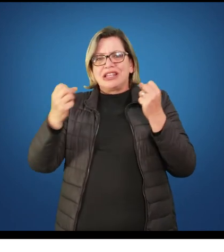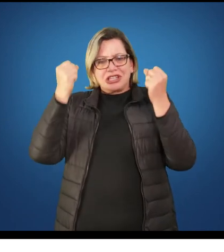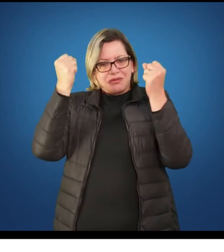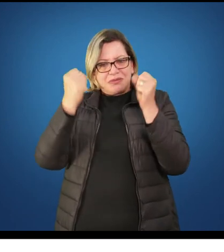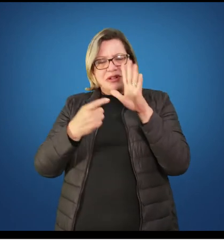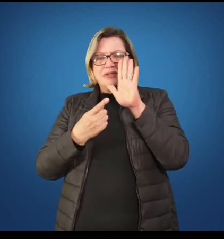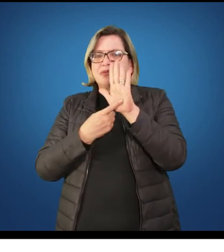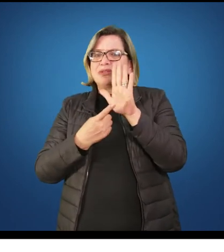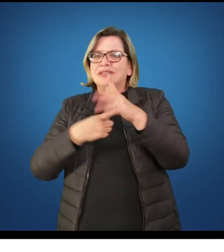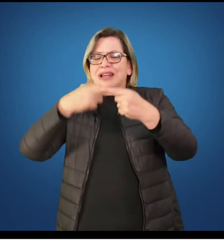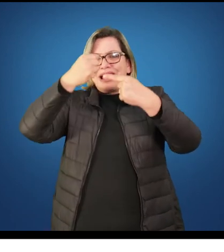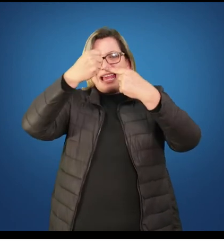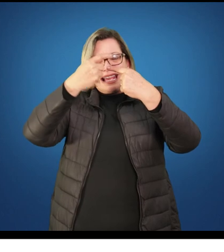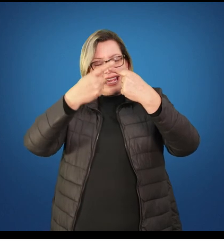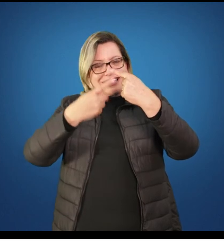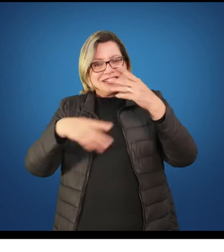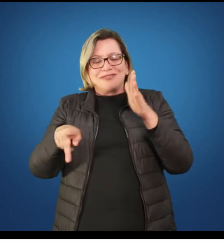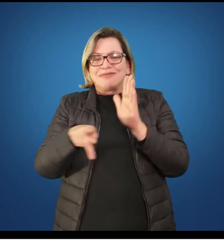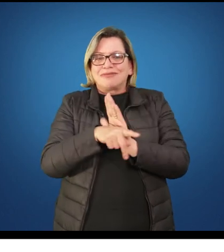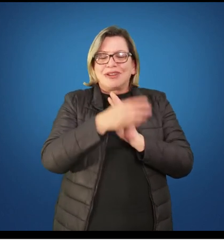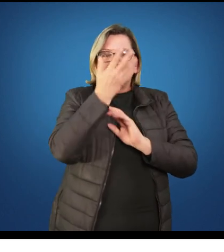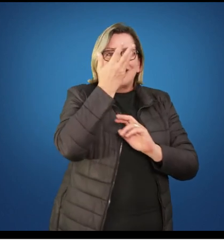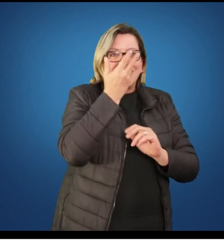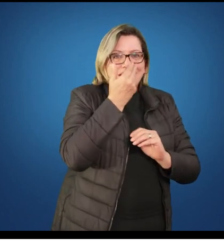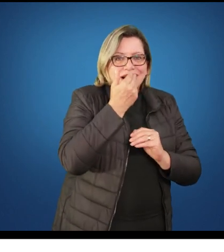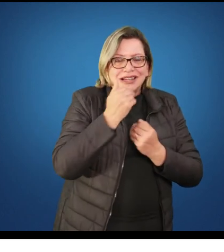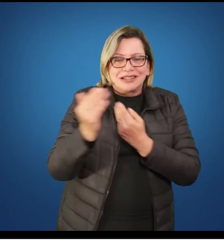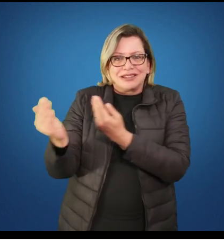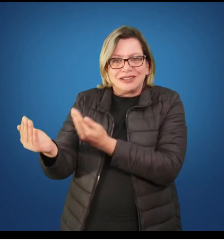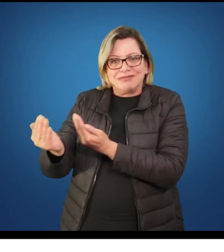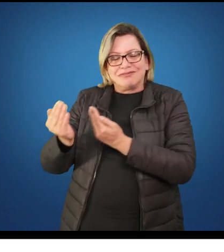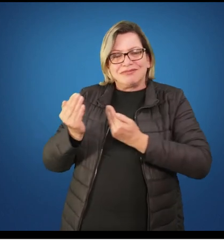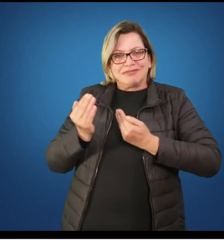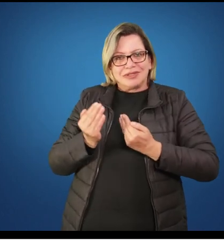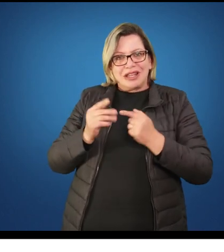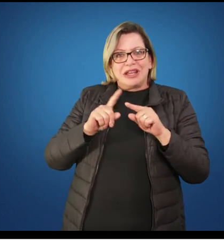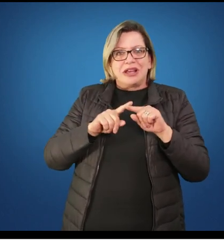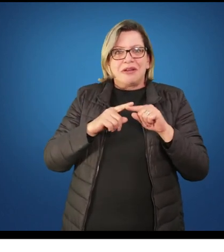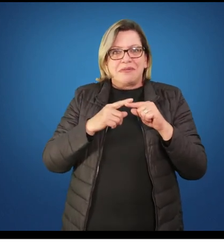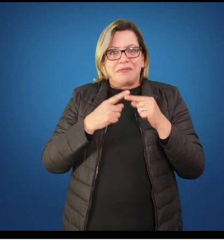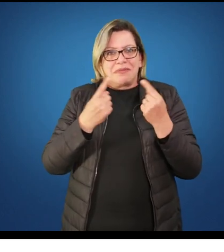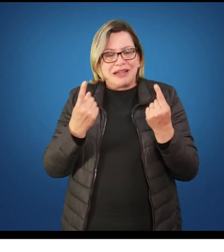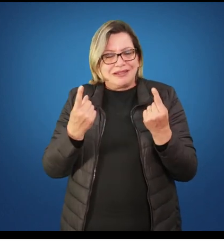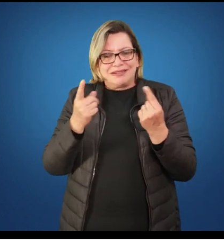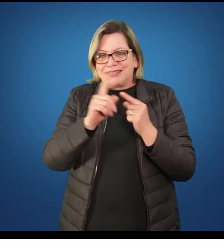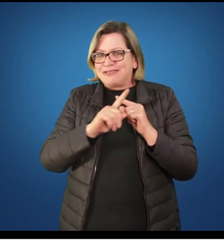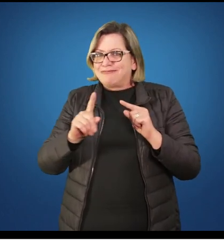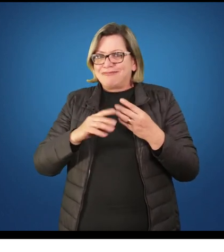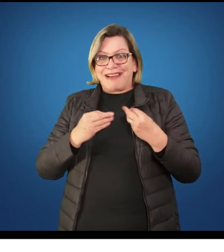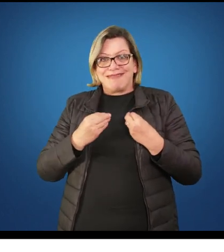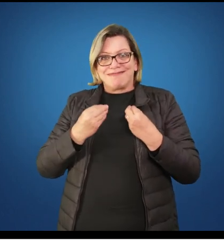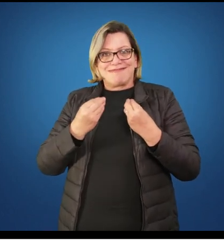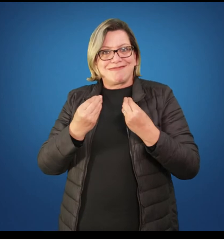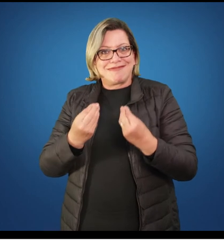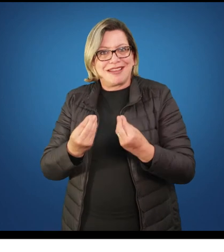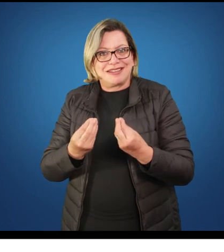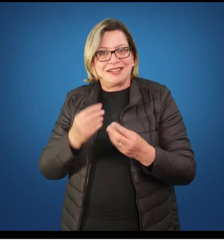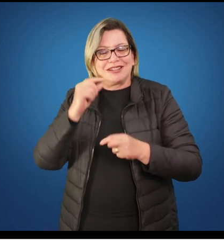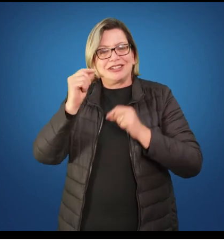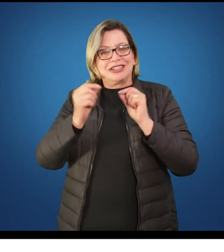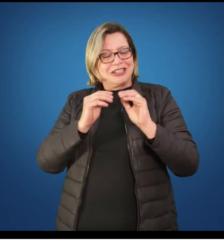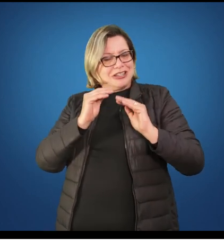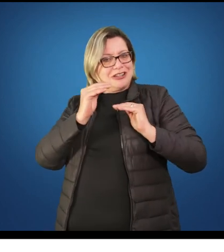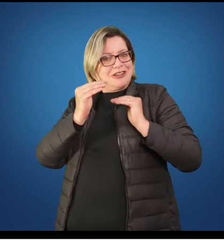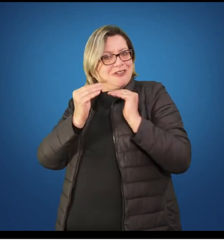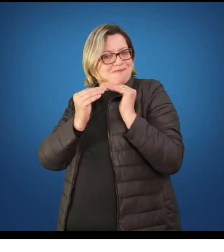conversando com vocês numa próxima aula onde eu vou destacar, então, o papel e a ação direta da educação física